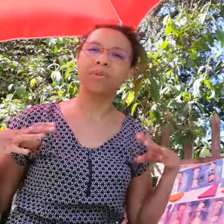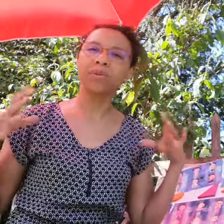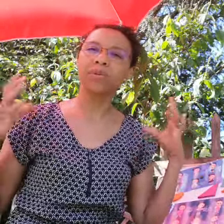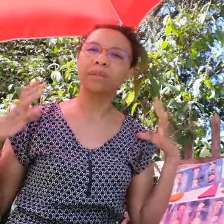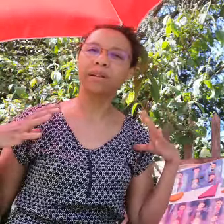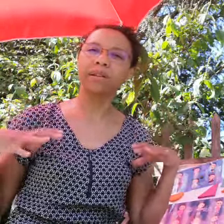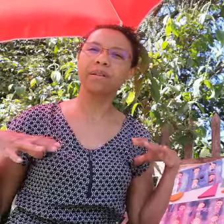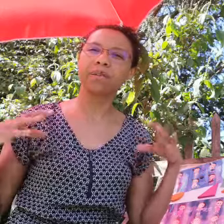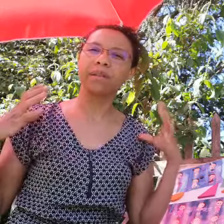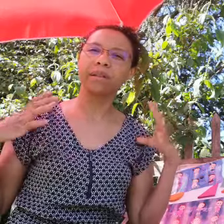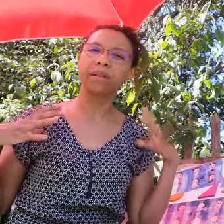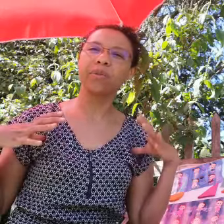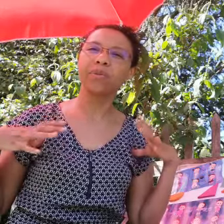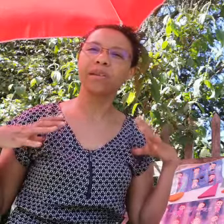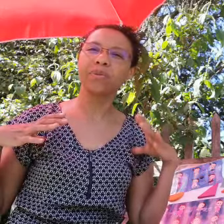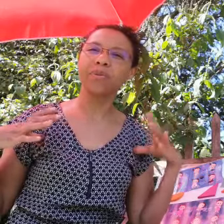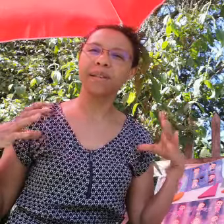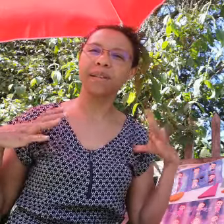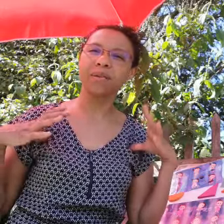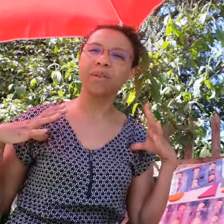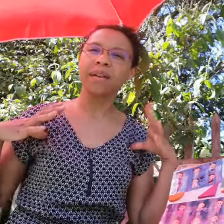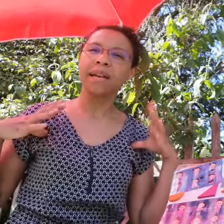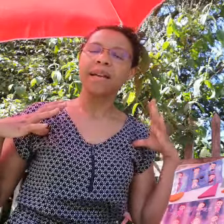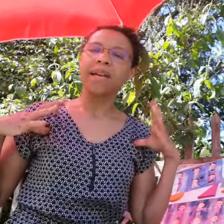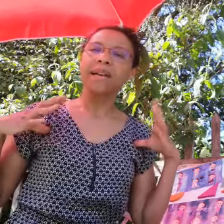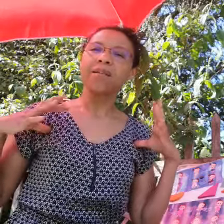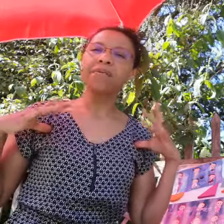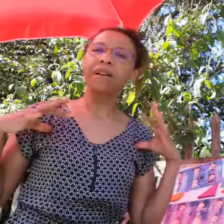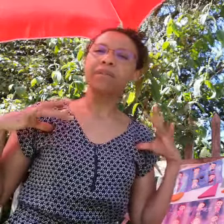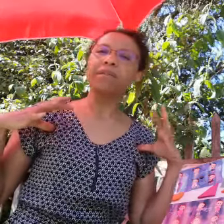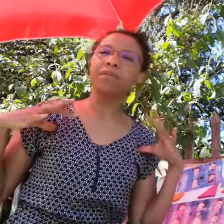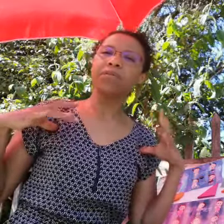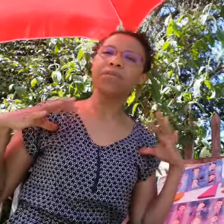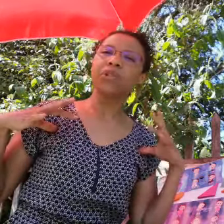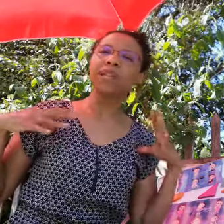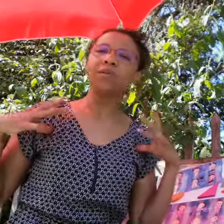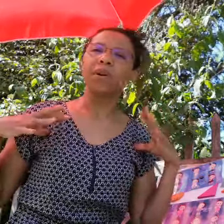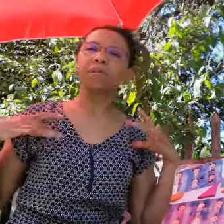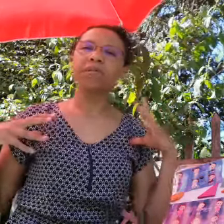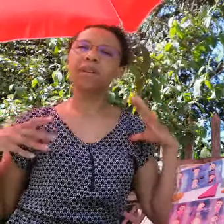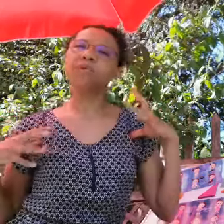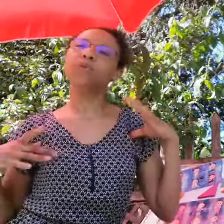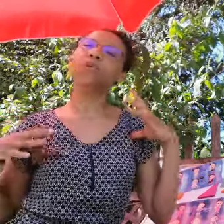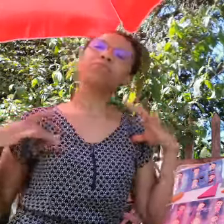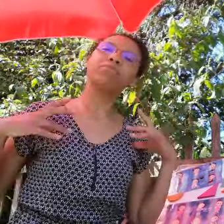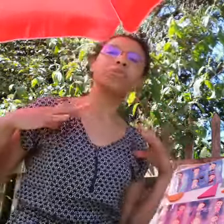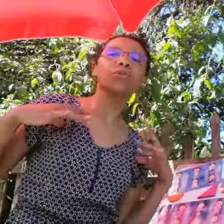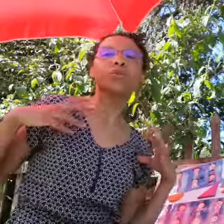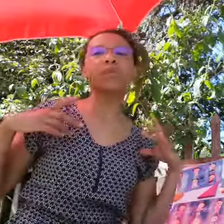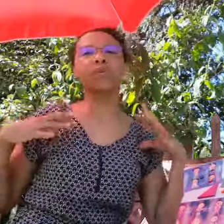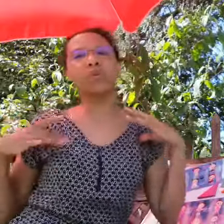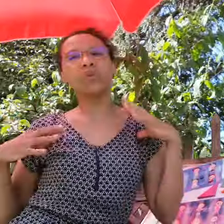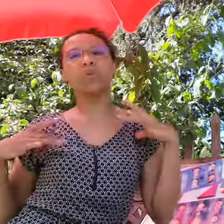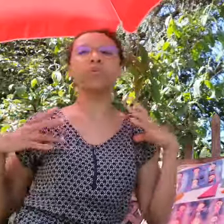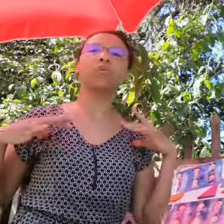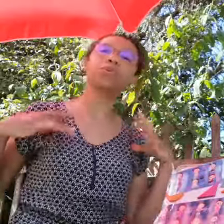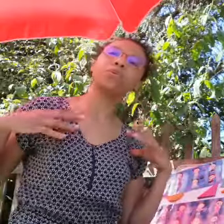dos sur les sur les bretelles de son sac à dos et on va bouger les doigts et puis en toute insuciance on on